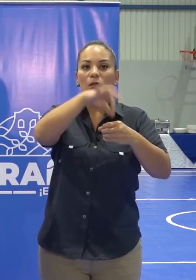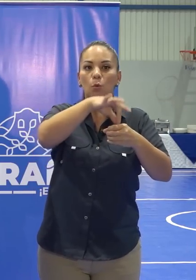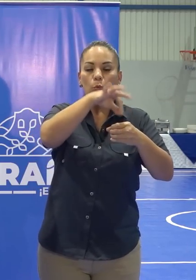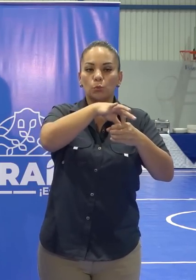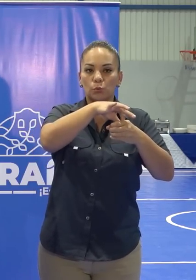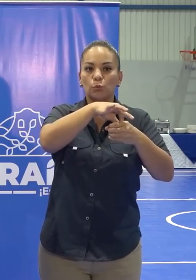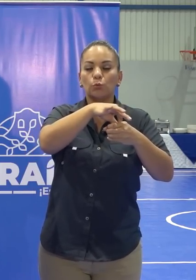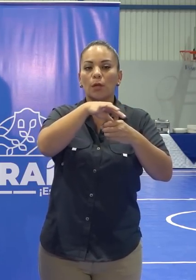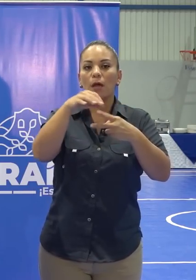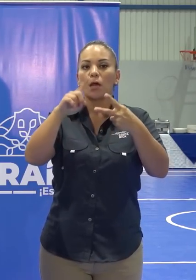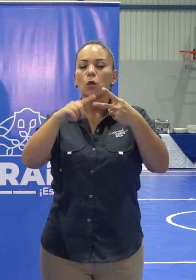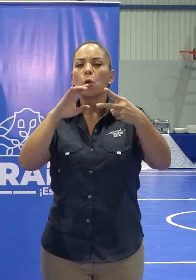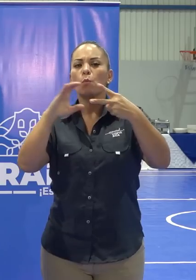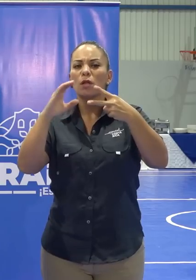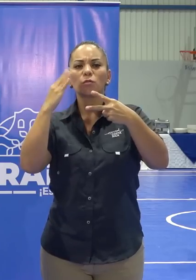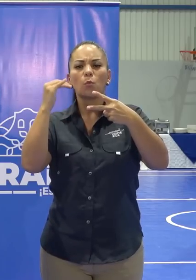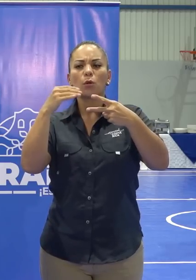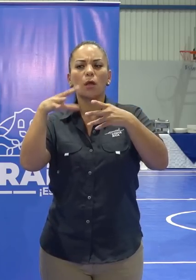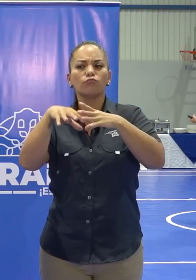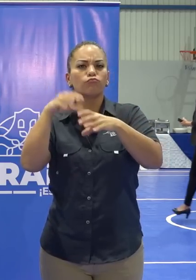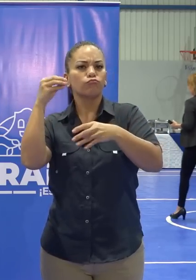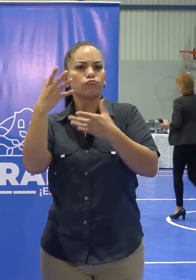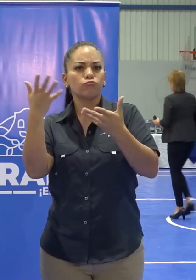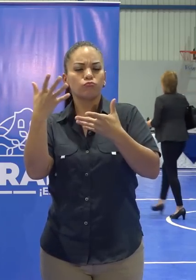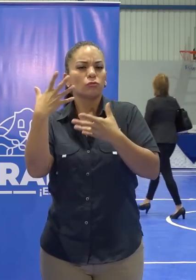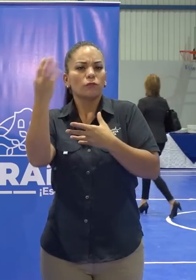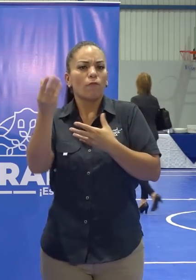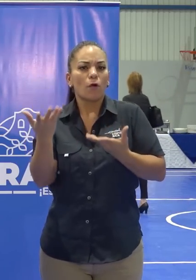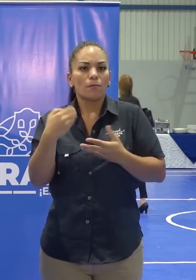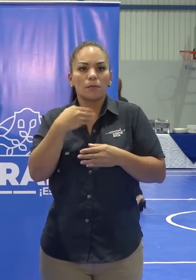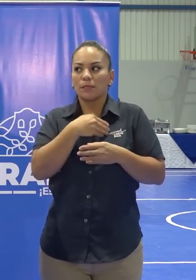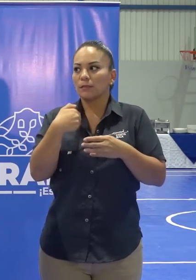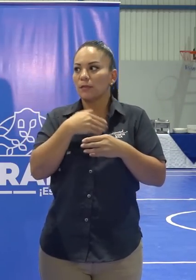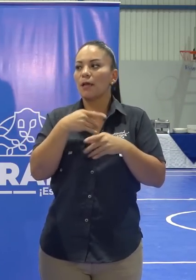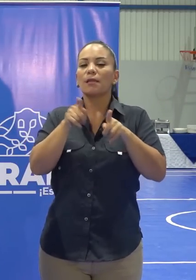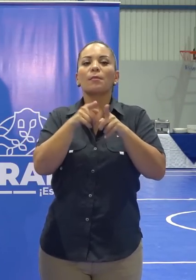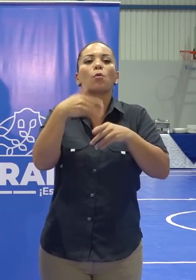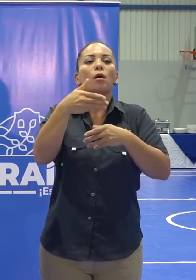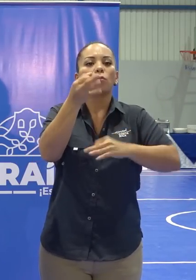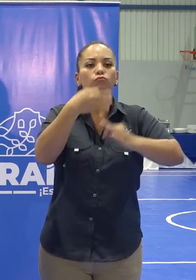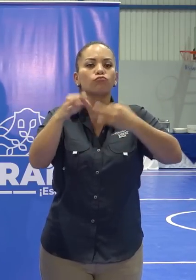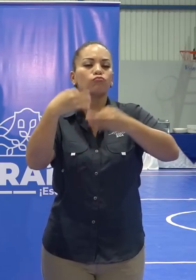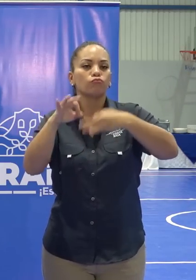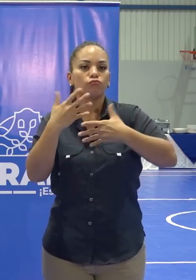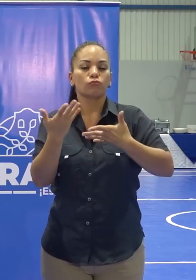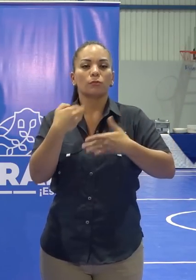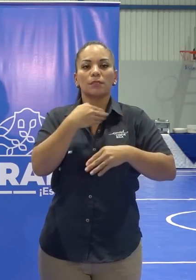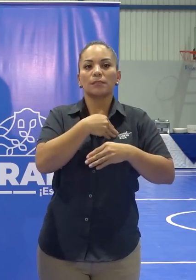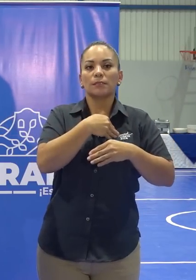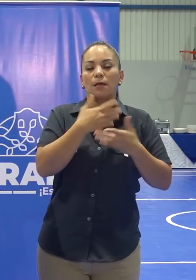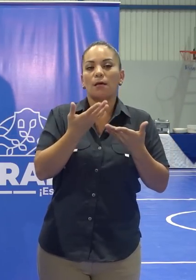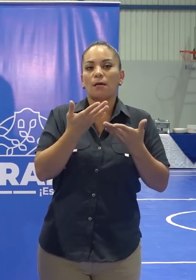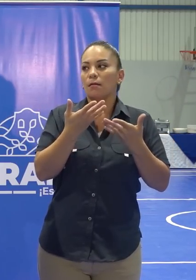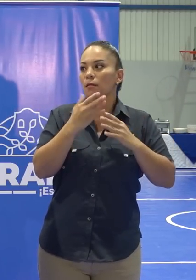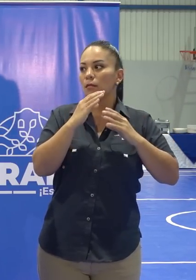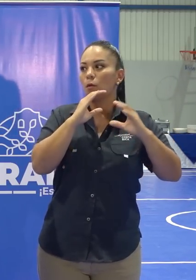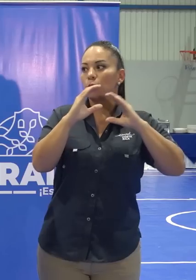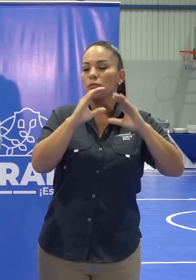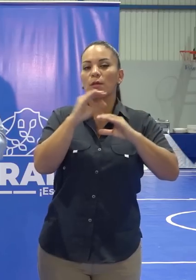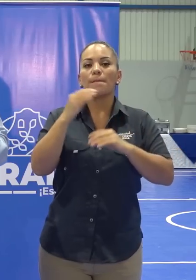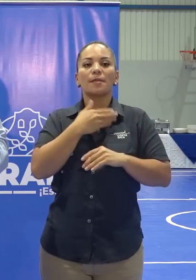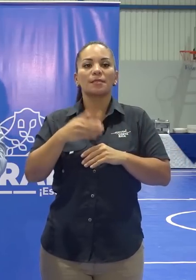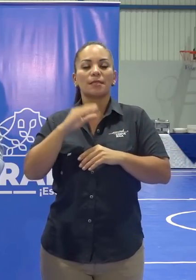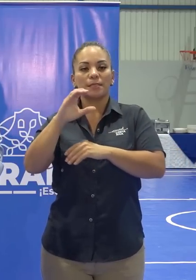y Comunicación y cuándo relevará tanto a la ministra de Comunicación como al presidente ejecutivo del CNP. Gracias.